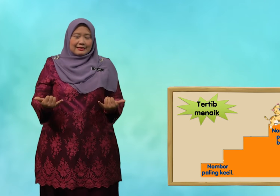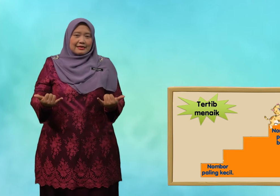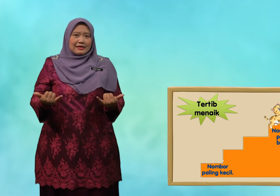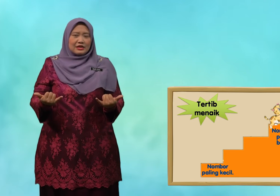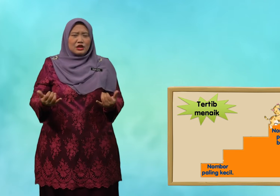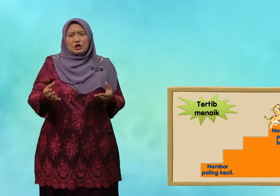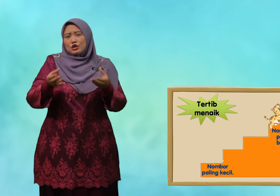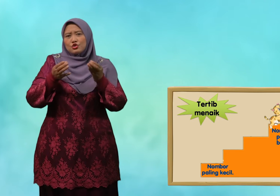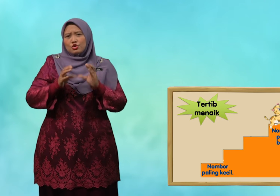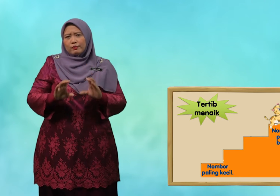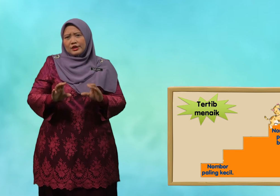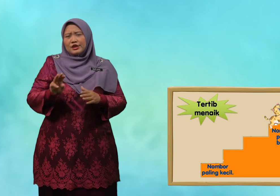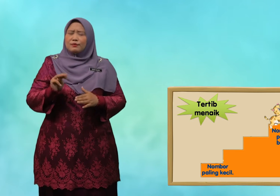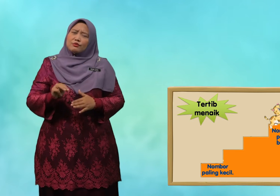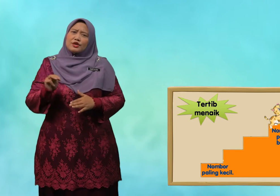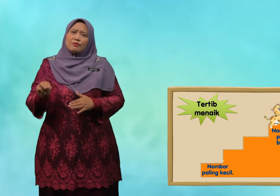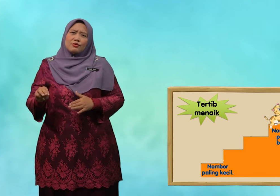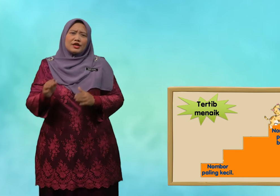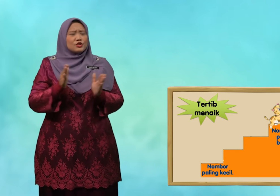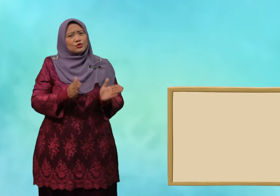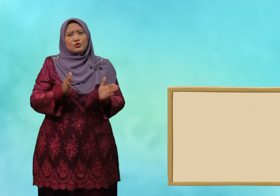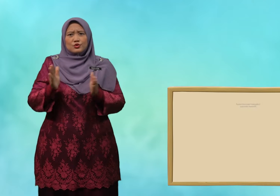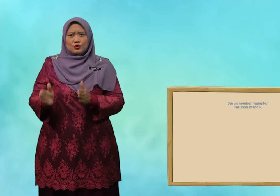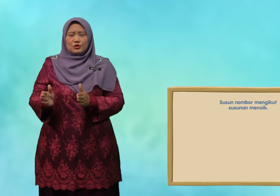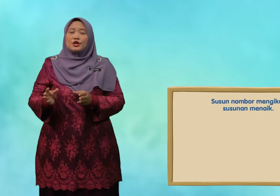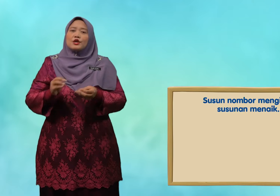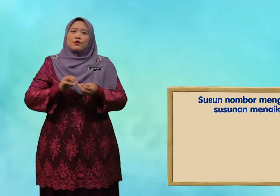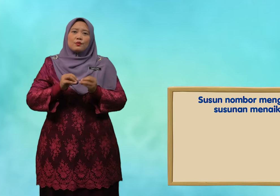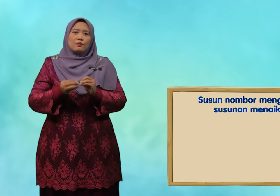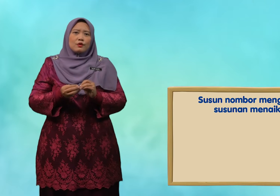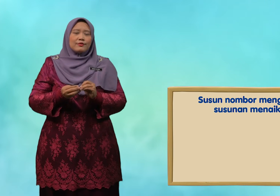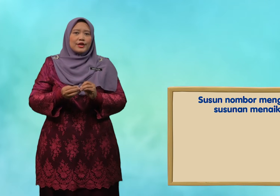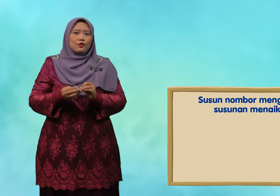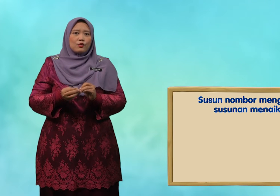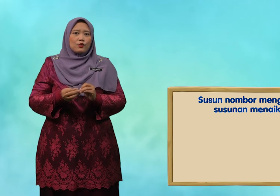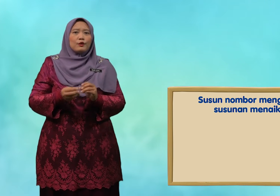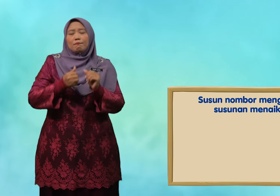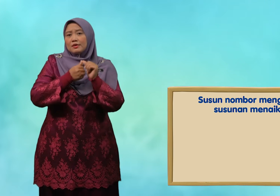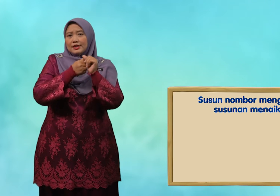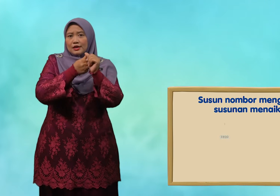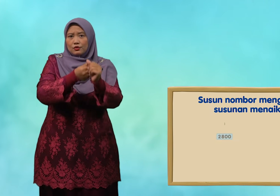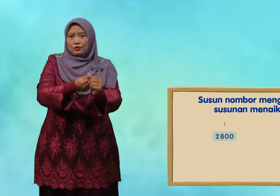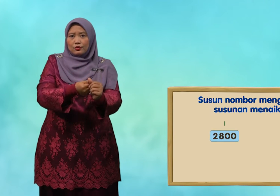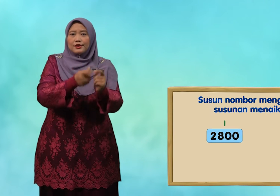Sekarang, cuba murid-murid susun nombor berikut mengikut